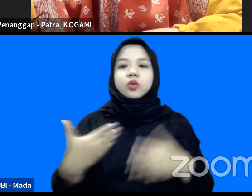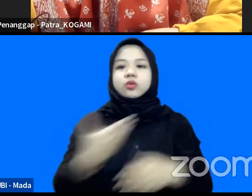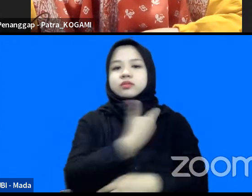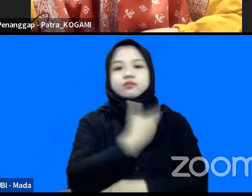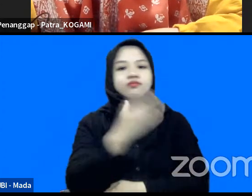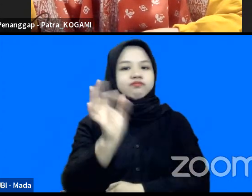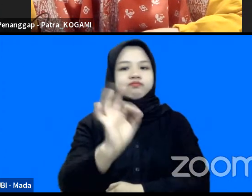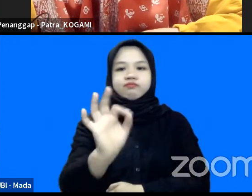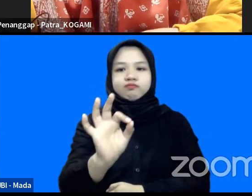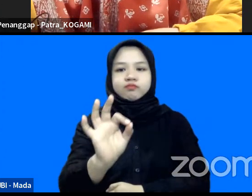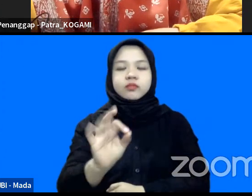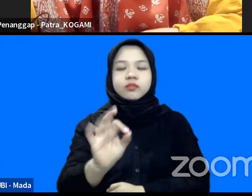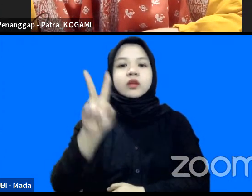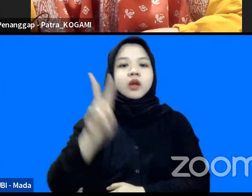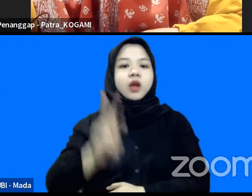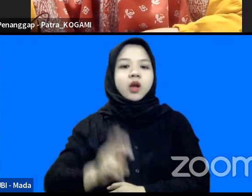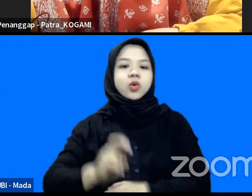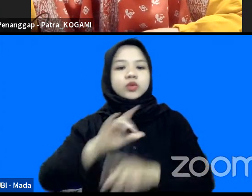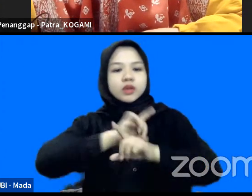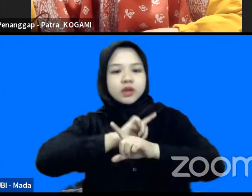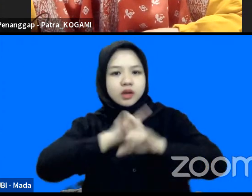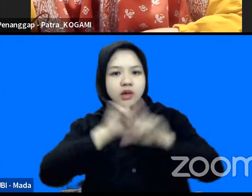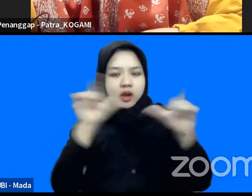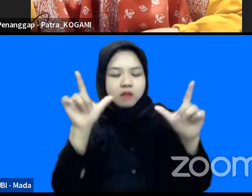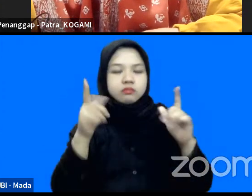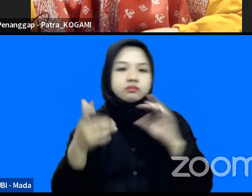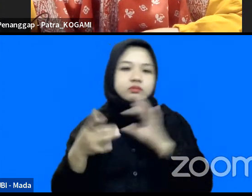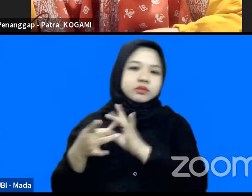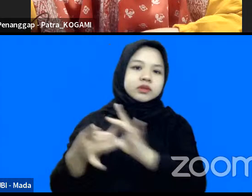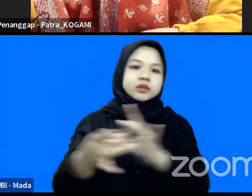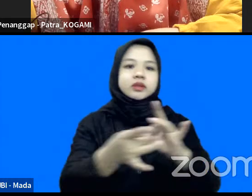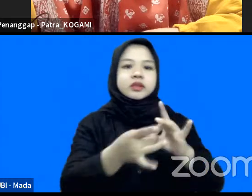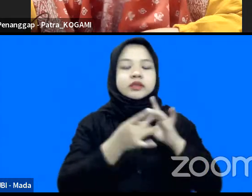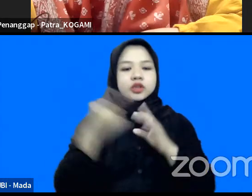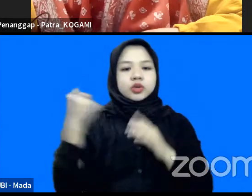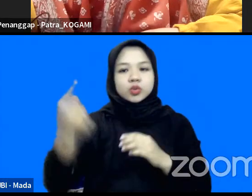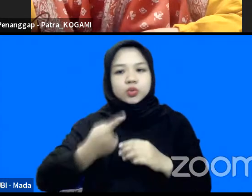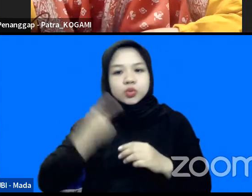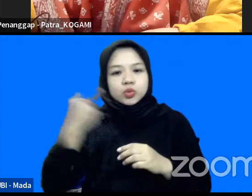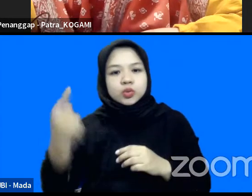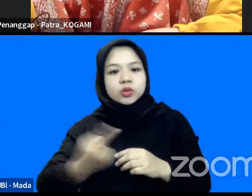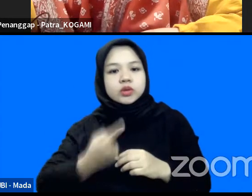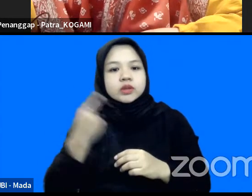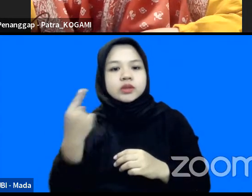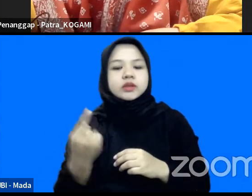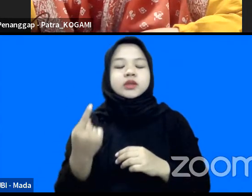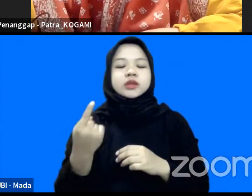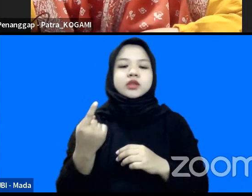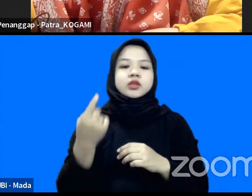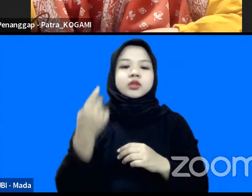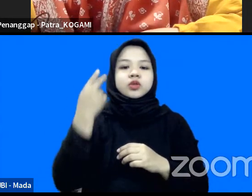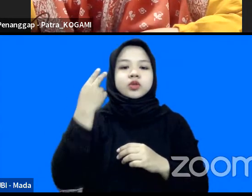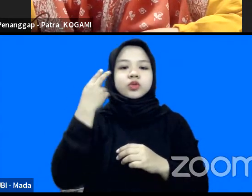harus kompleks bersinergi rutin kontinu terhadap